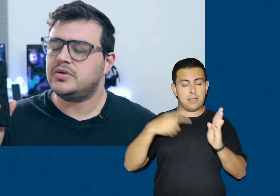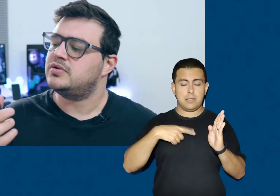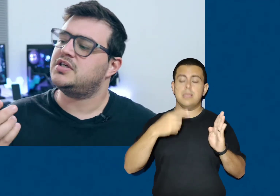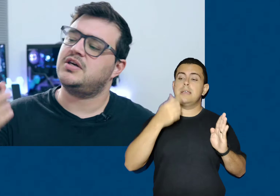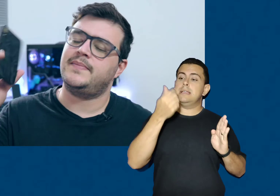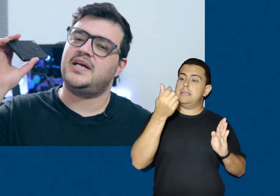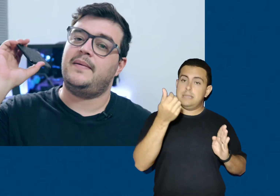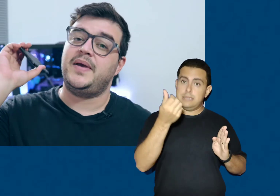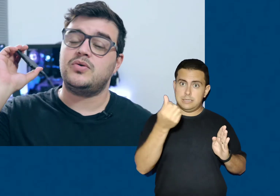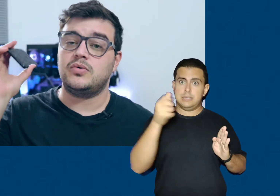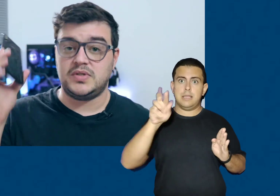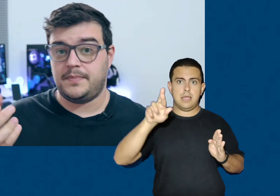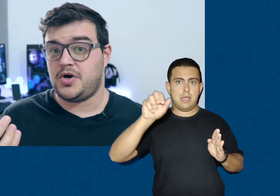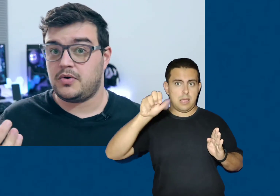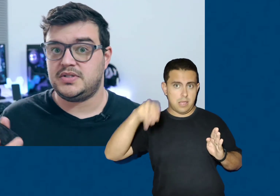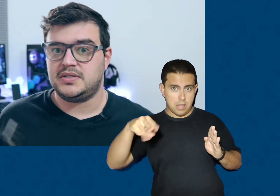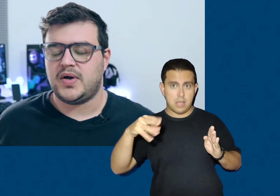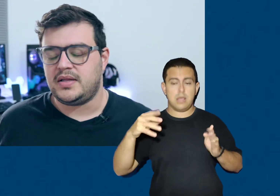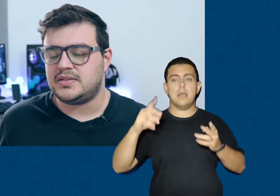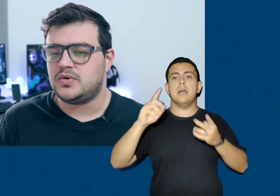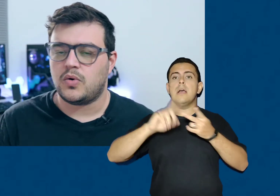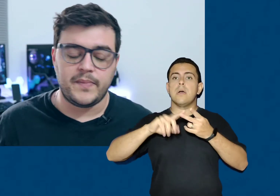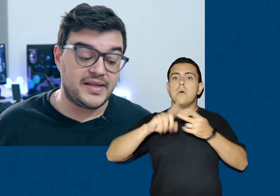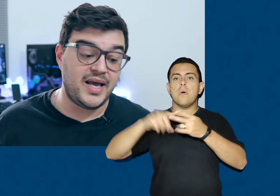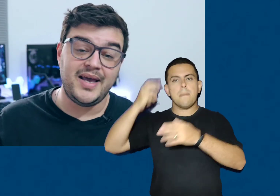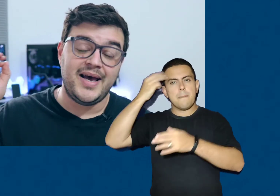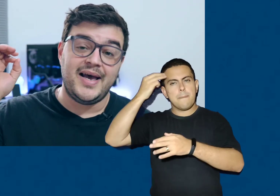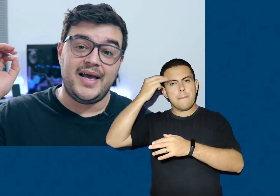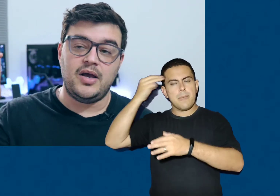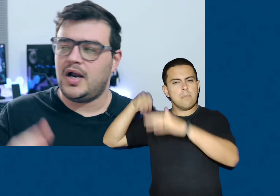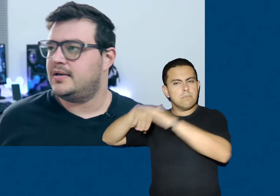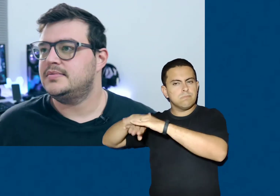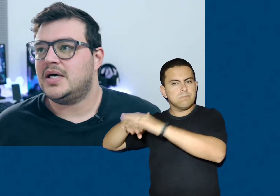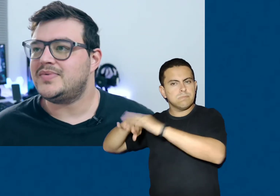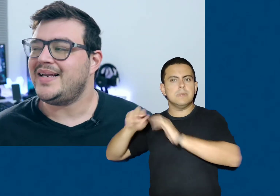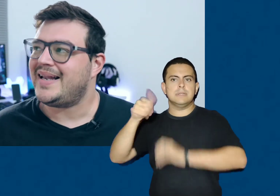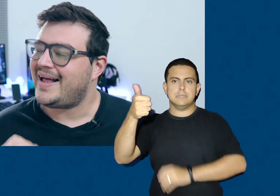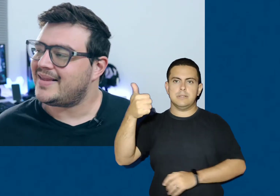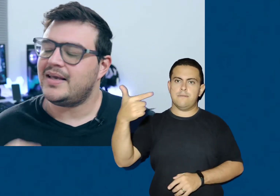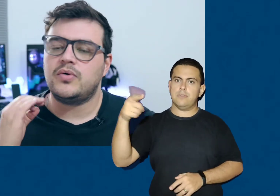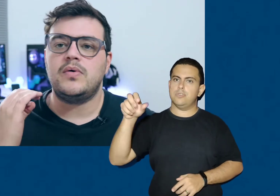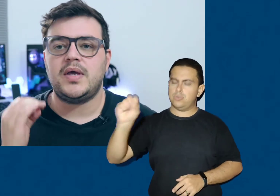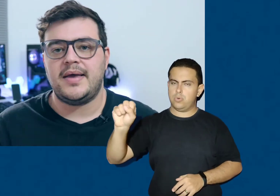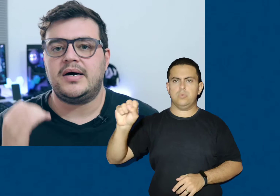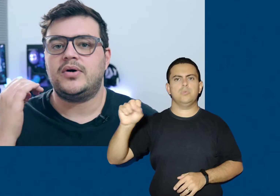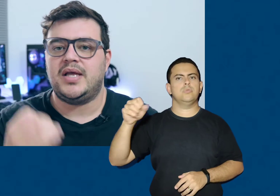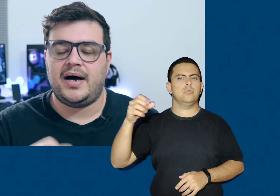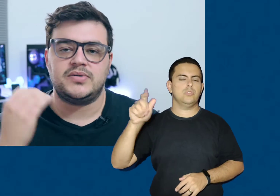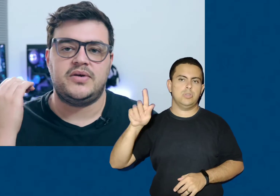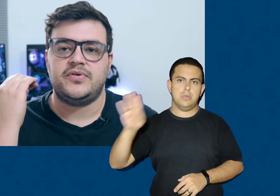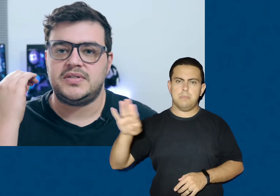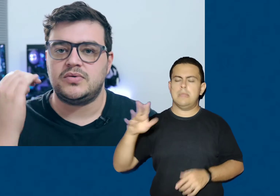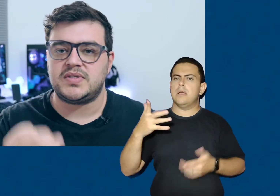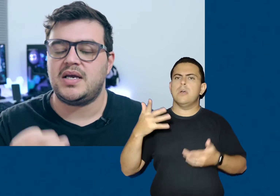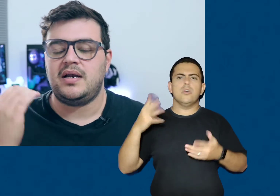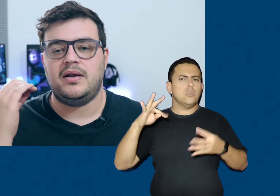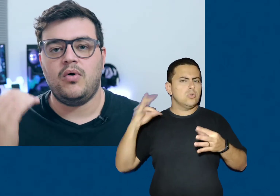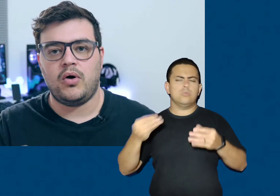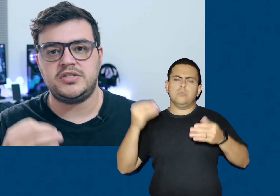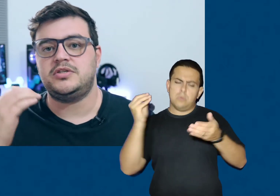GB de armazenamento no Snapdragon 845 que eu comentei. E olha, não tem nada que eu não queira rodar no Zenfone 5Z, que ele não rode